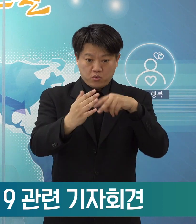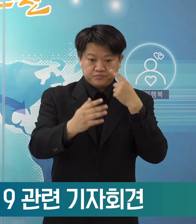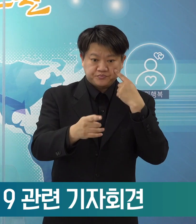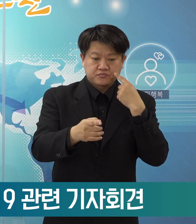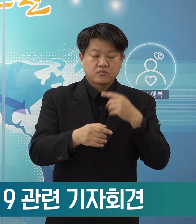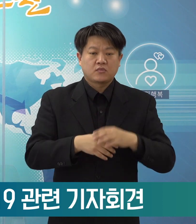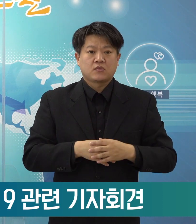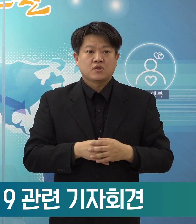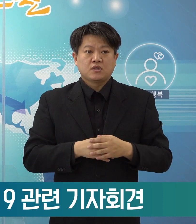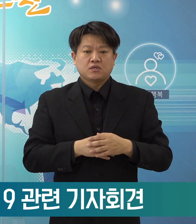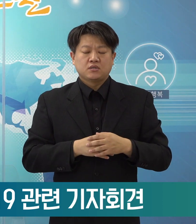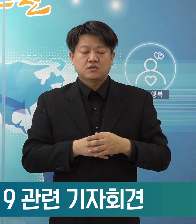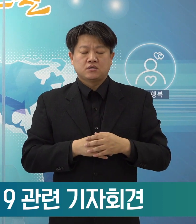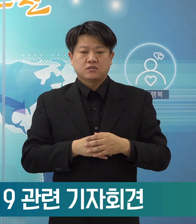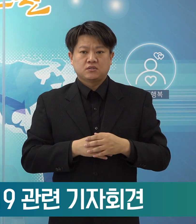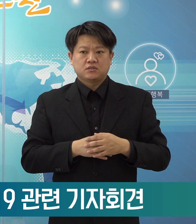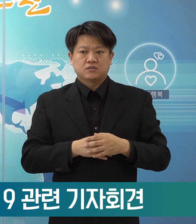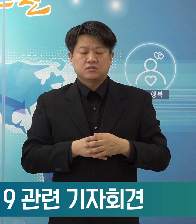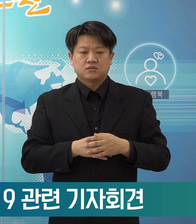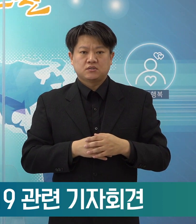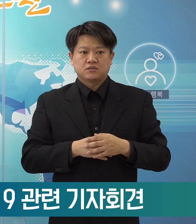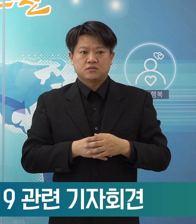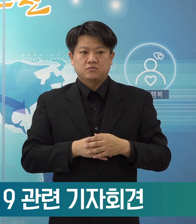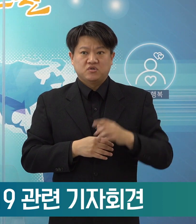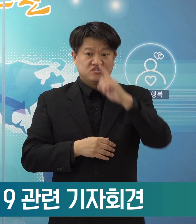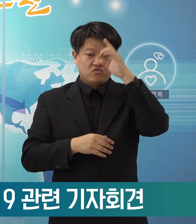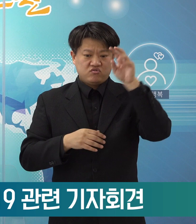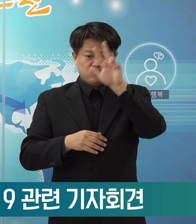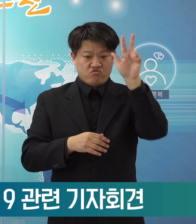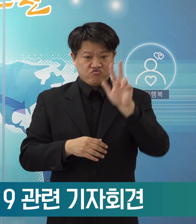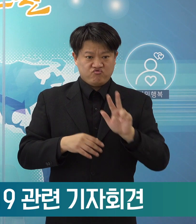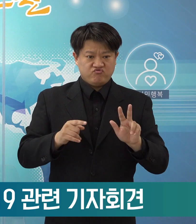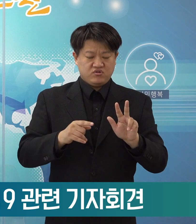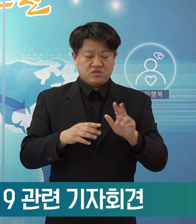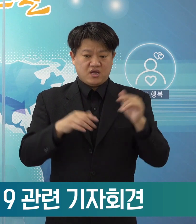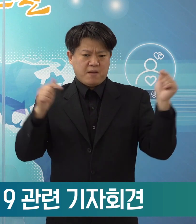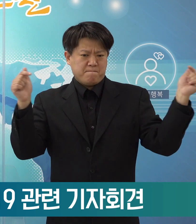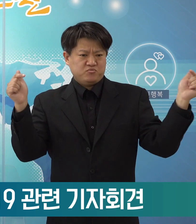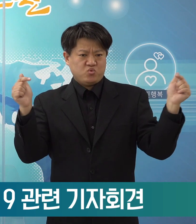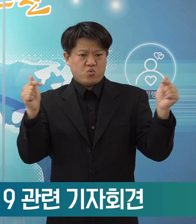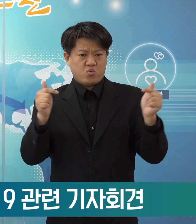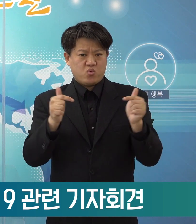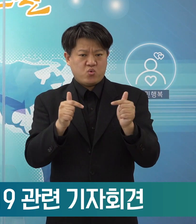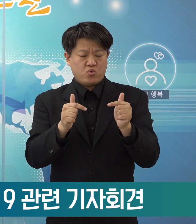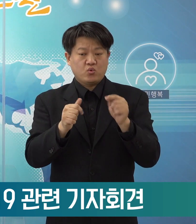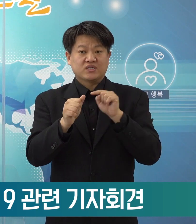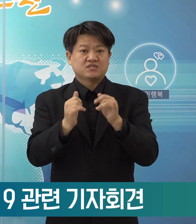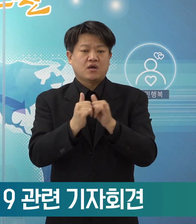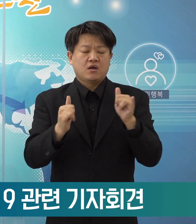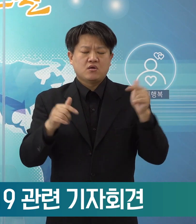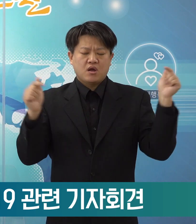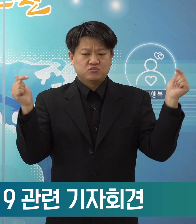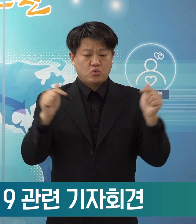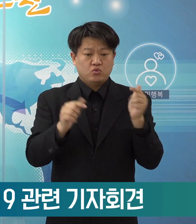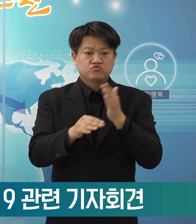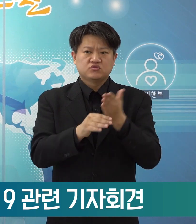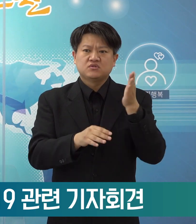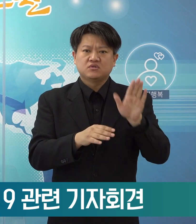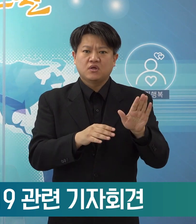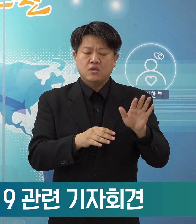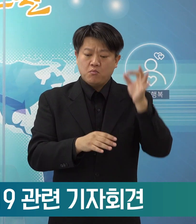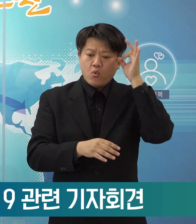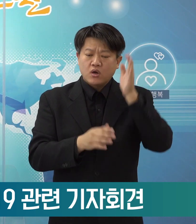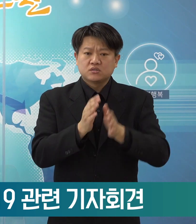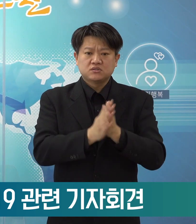전국은 전반적으로 감소 추세였습니다. 그러나 우리는 지속 내지는 오히려